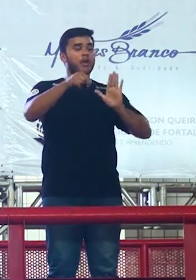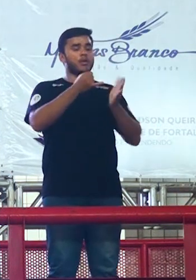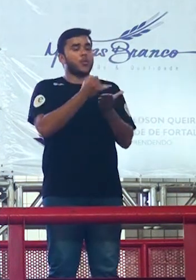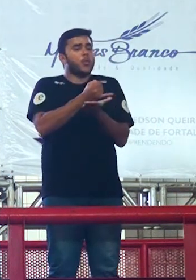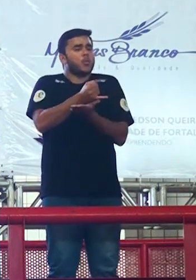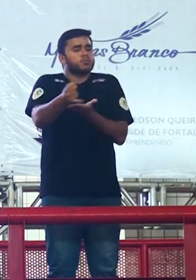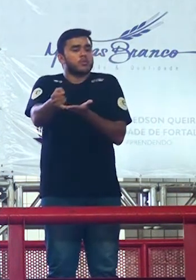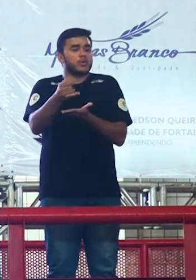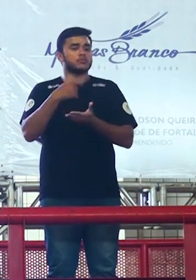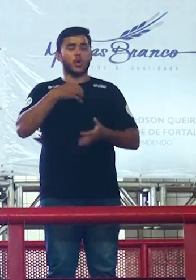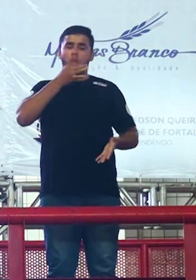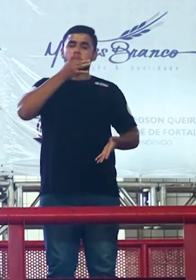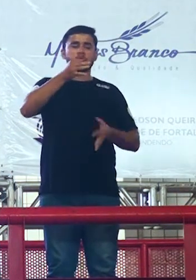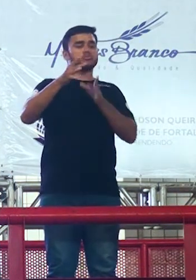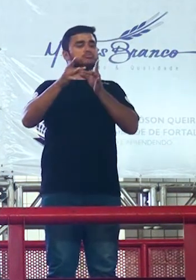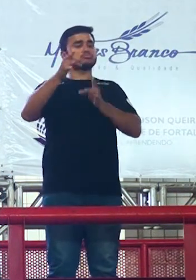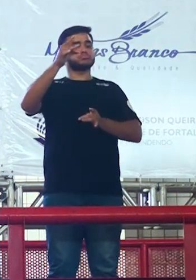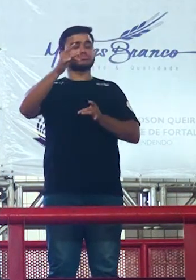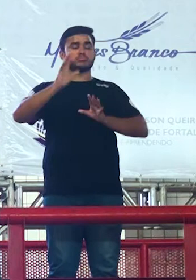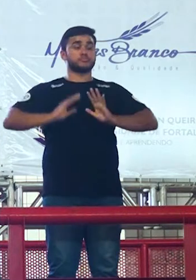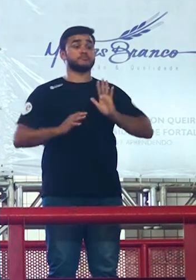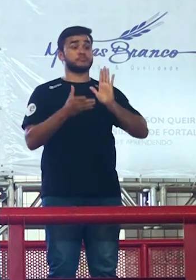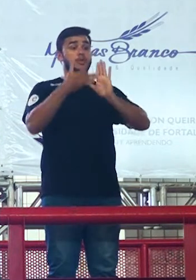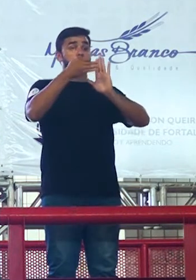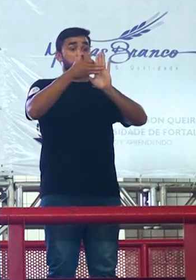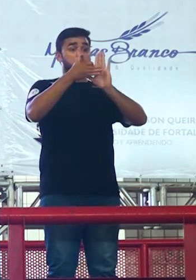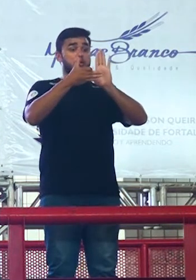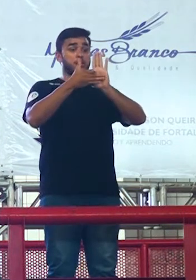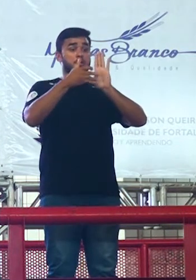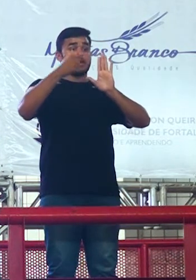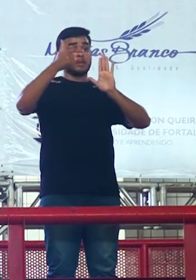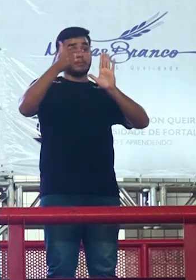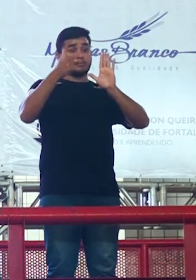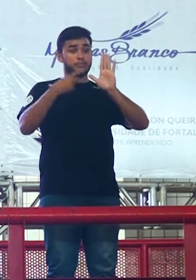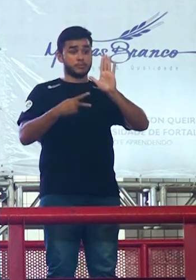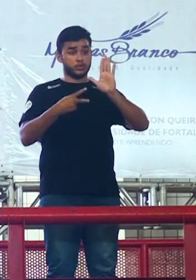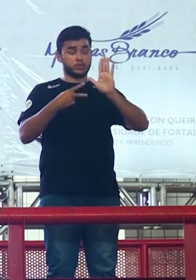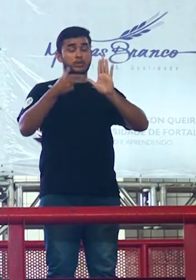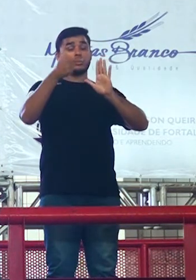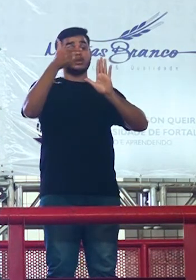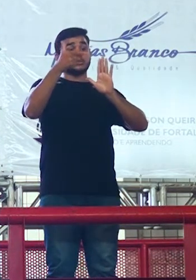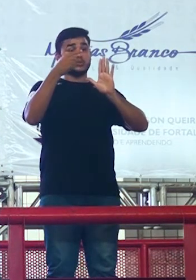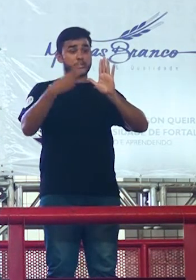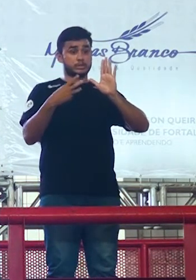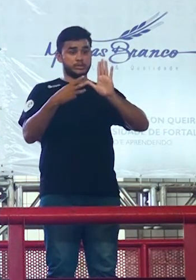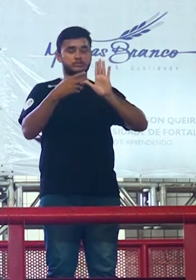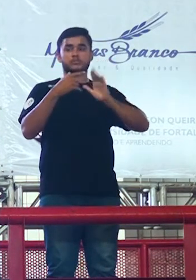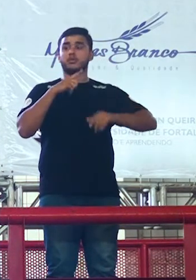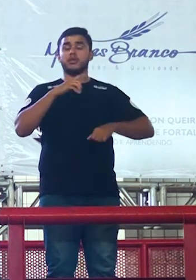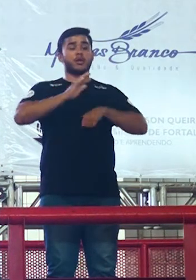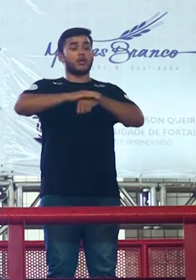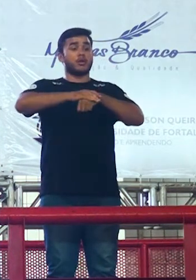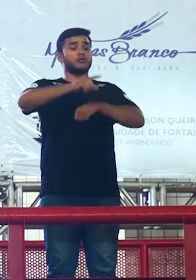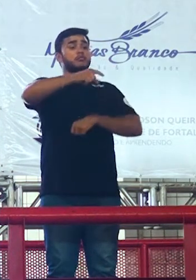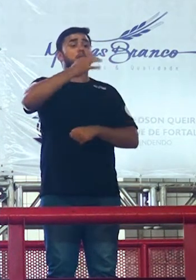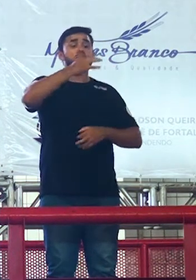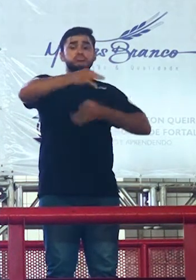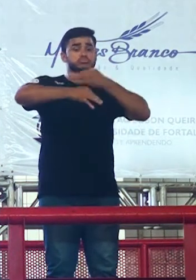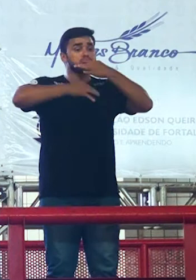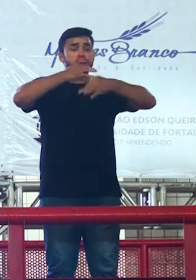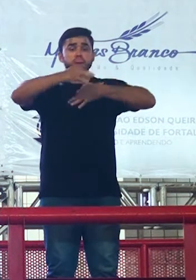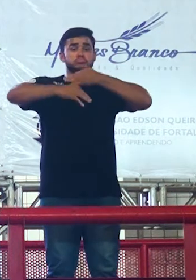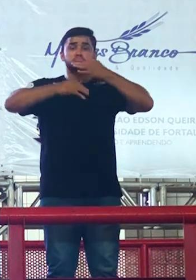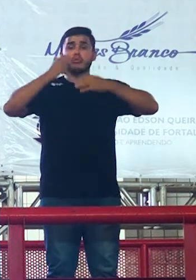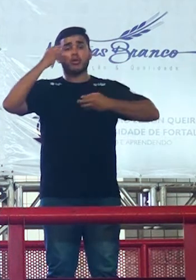defender no segundo e no terceiro parágrafo mostre os seus argumentos está na página 18 argumentos é o que